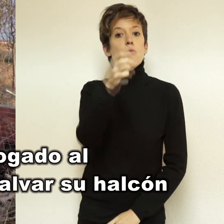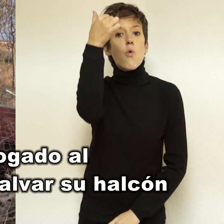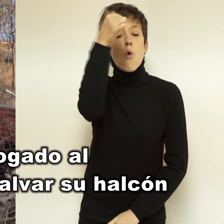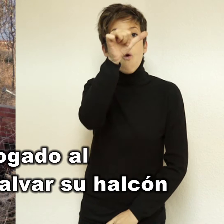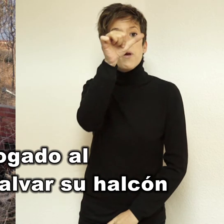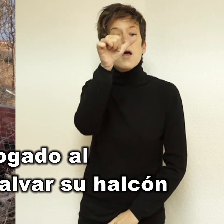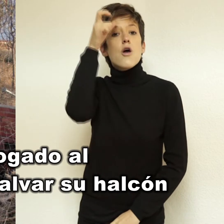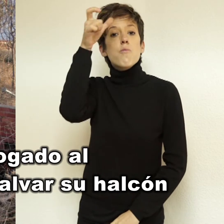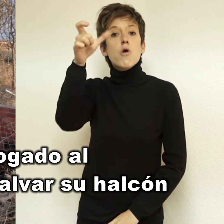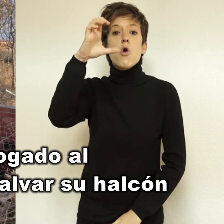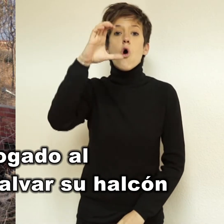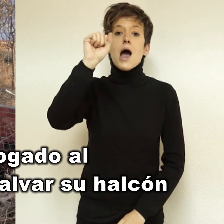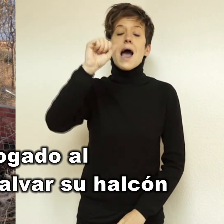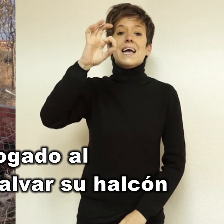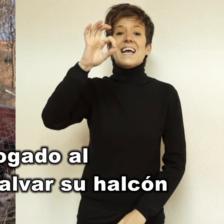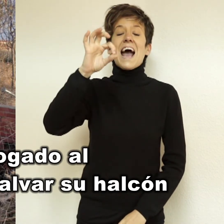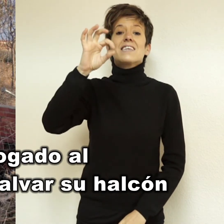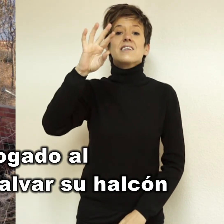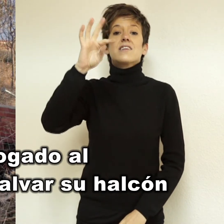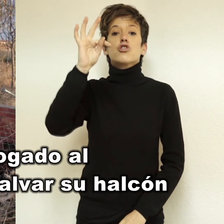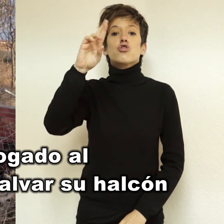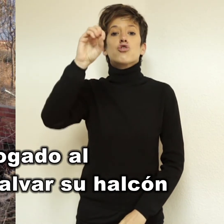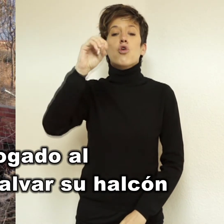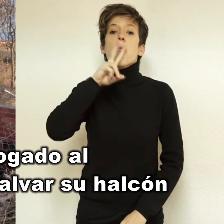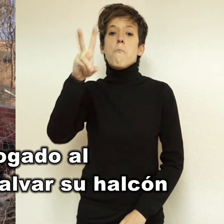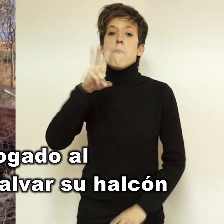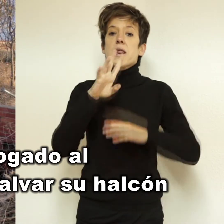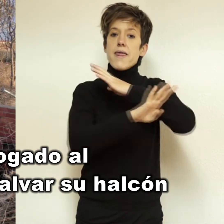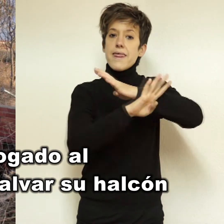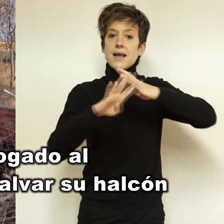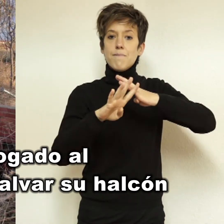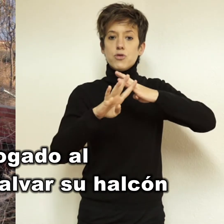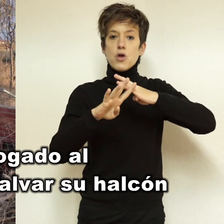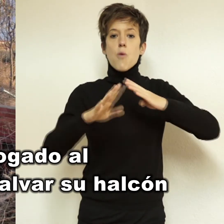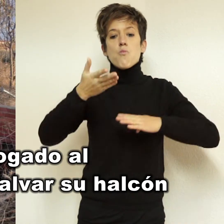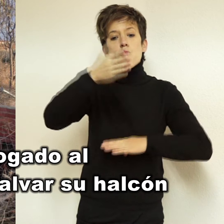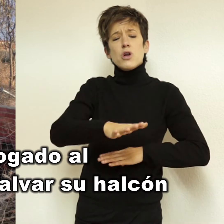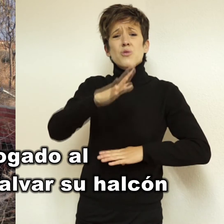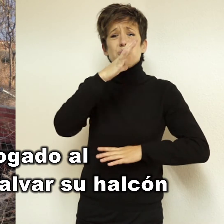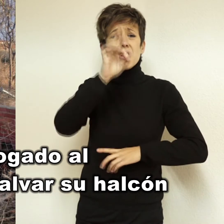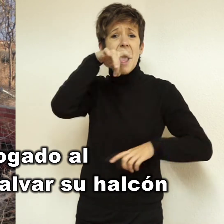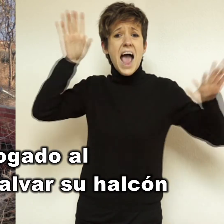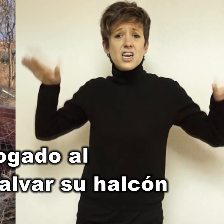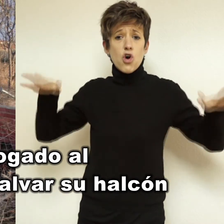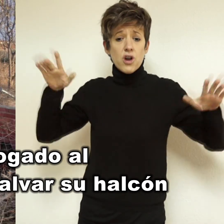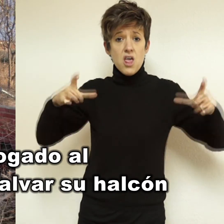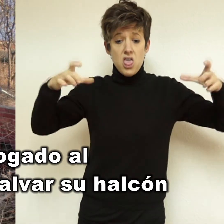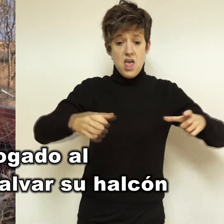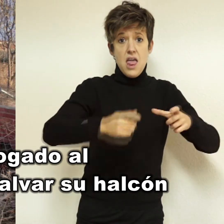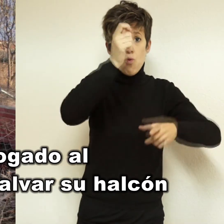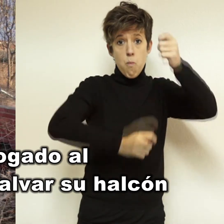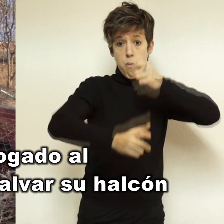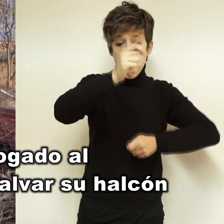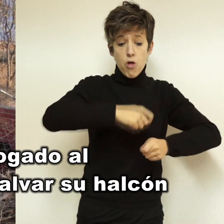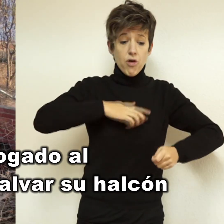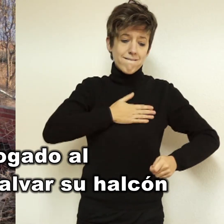Un vecino de Castro Verde de Campos ha fallecido al intentar salvar a su halcón que había caído en un pozo. Según el relato de testigos